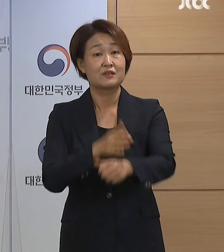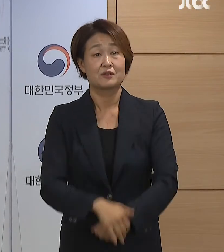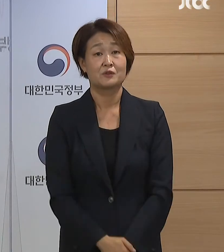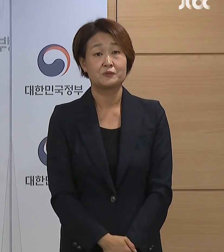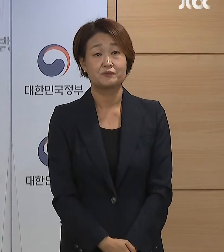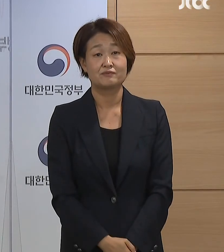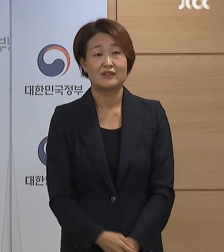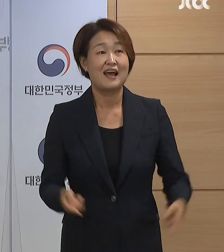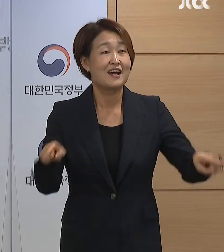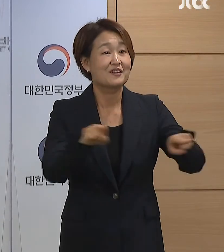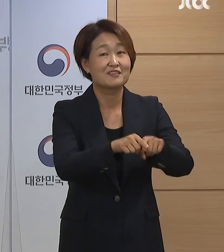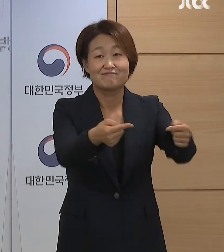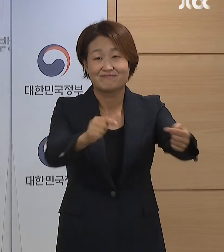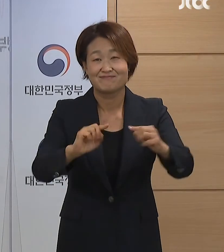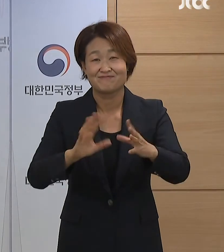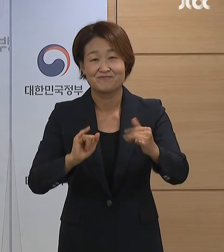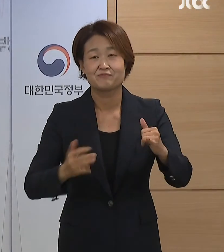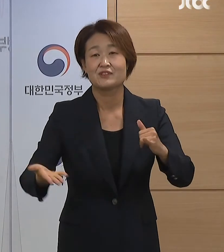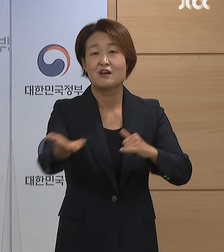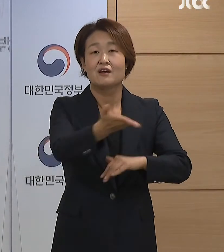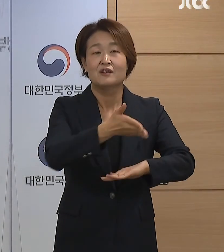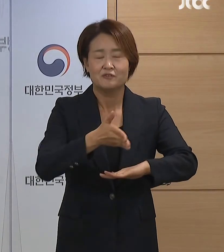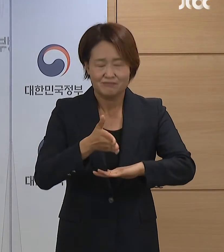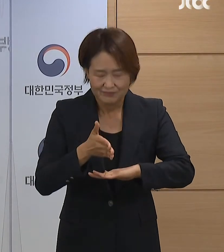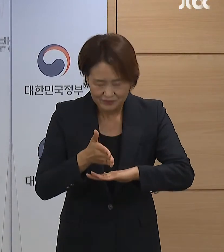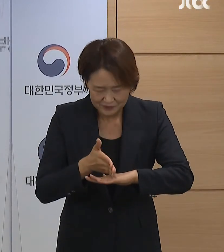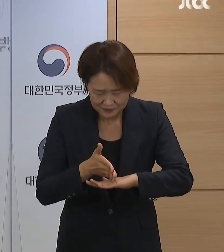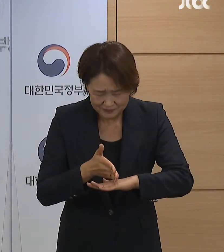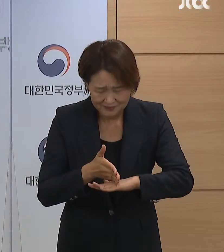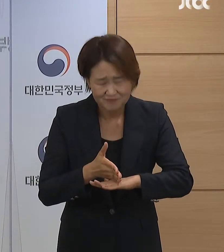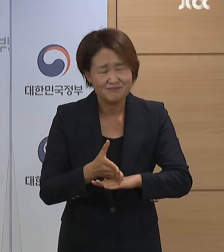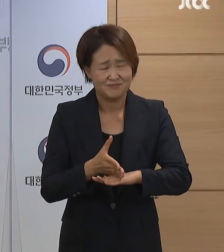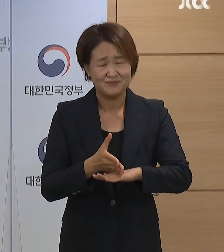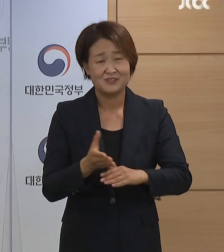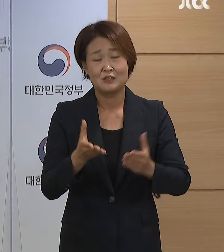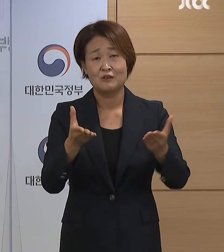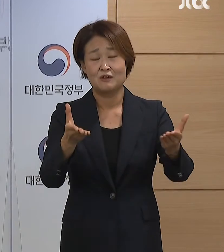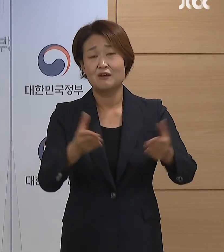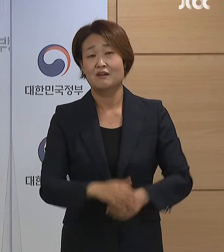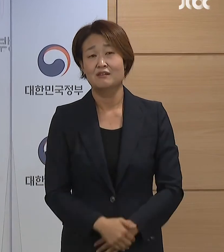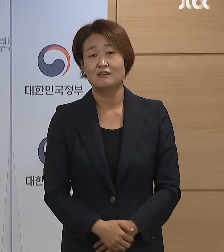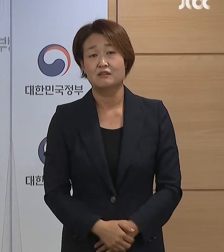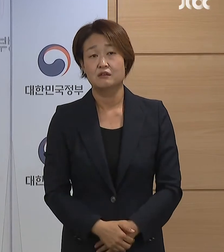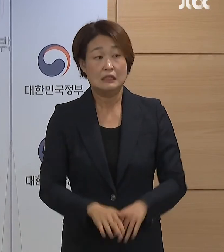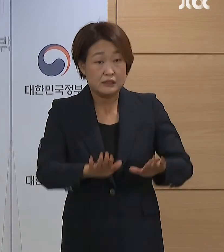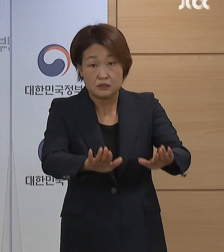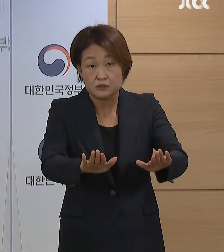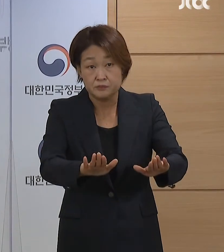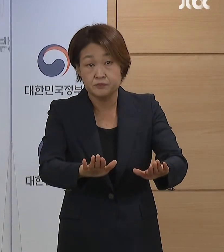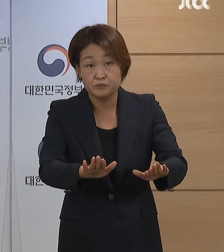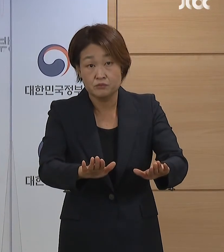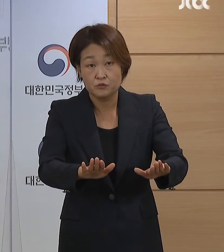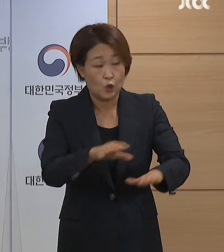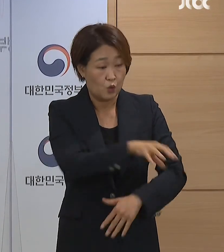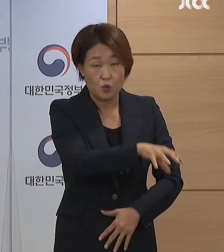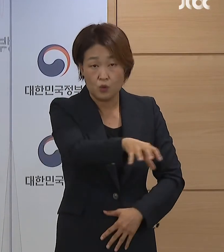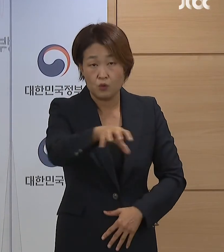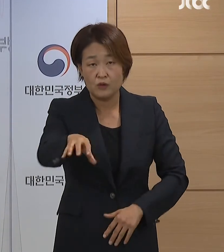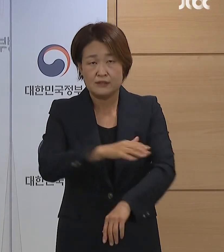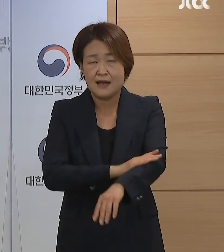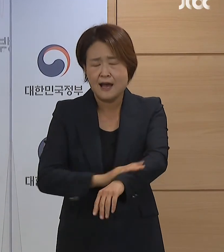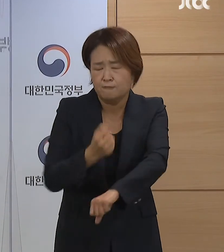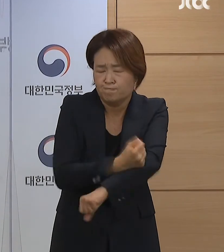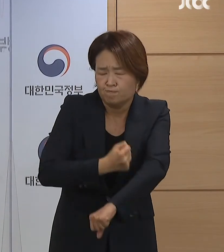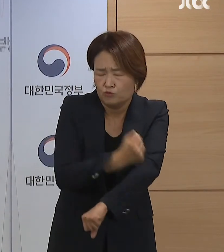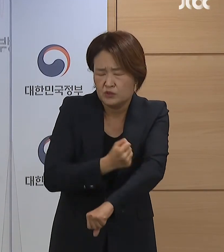함께 동참해 주신 국민 여러분께 진심으로 감사를 드립니다. 또한 지금 이 순단에도 각자의 자리에서 최선을